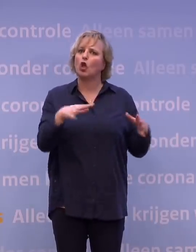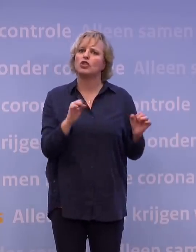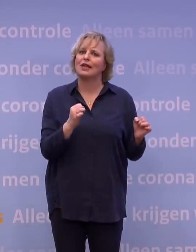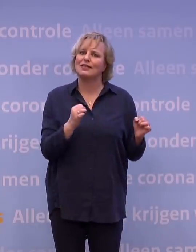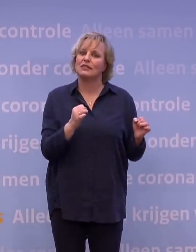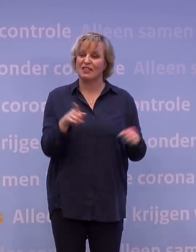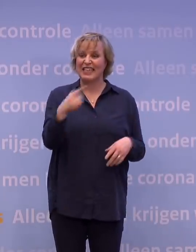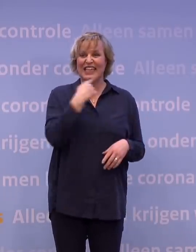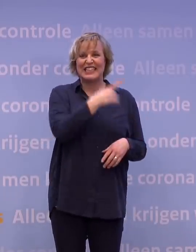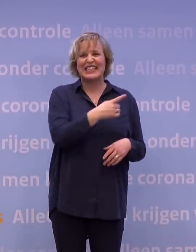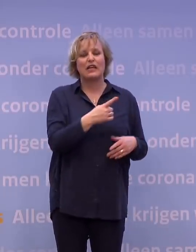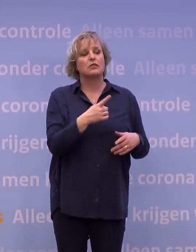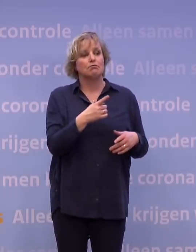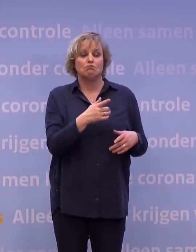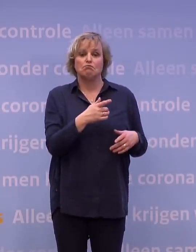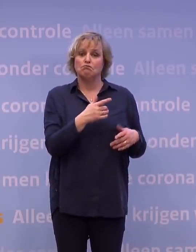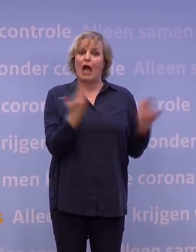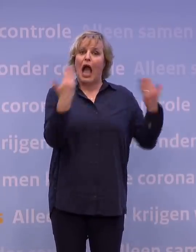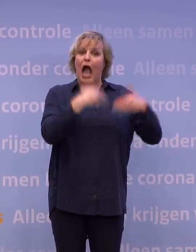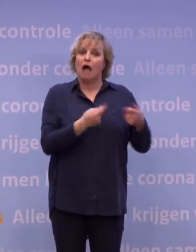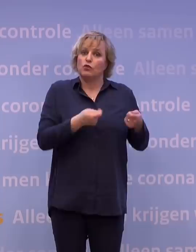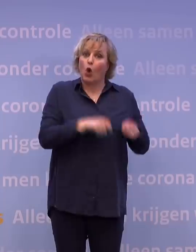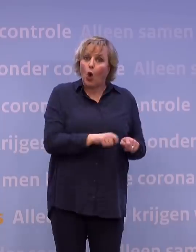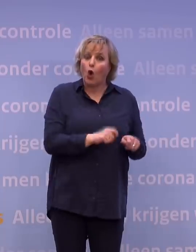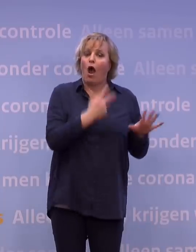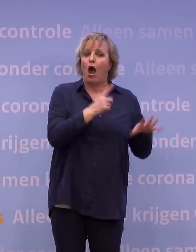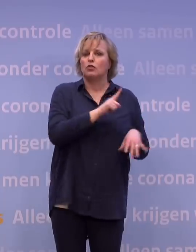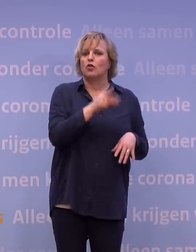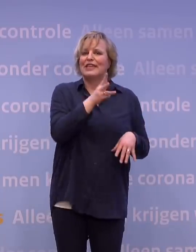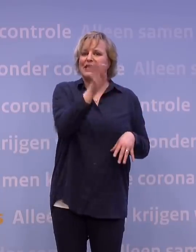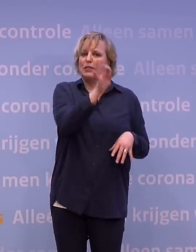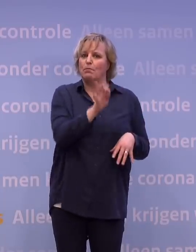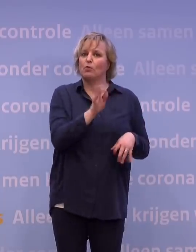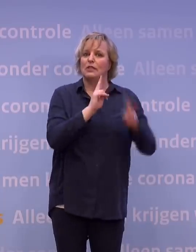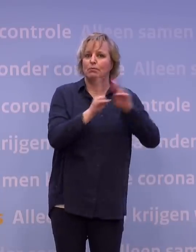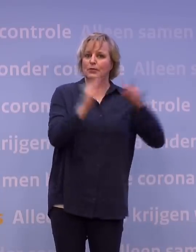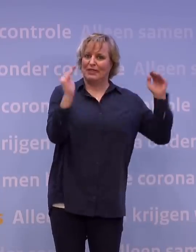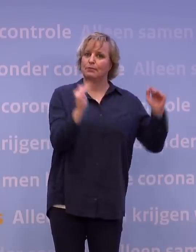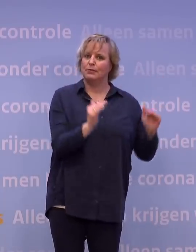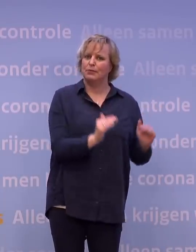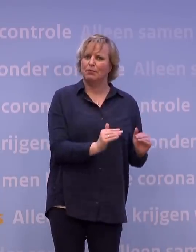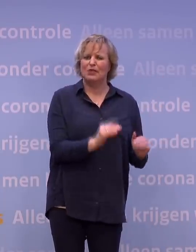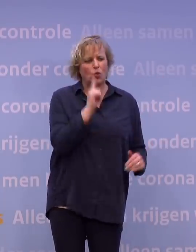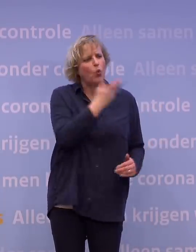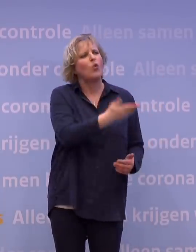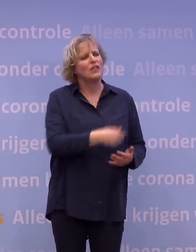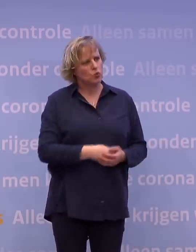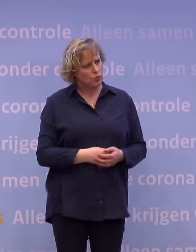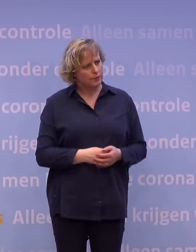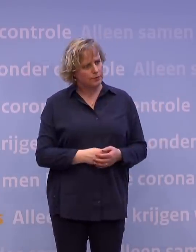schaft zo acht tot dertien procent van het R-getal af. Dus dat scheelt acht tot dertien procent in het aantal besmettingen. Hoe weet u dat dan?